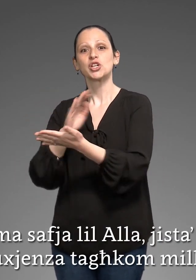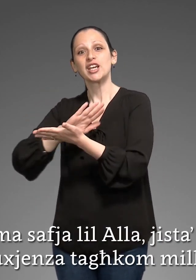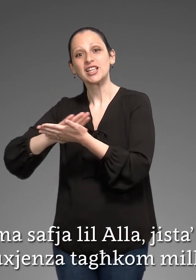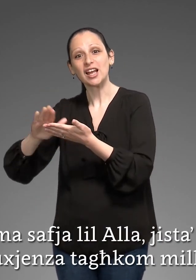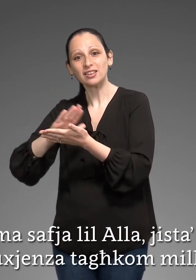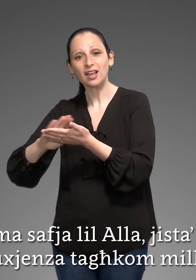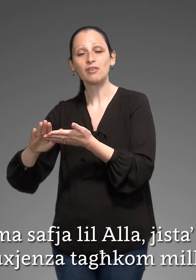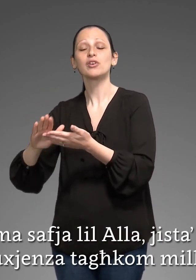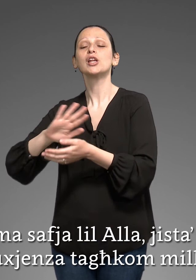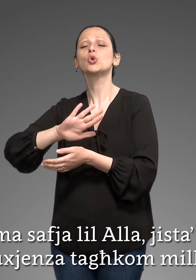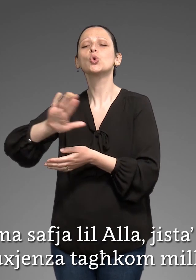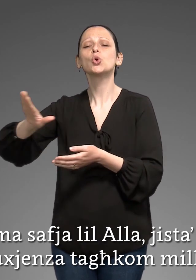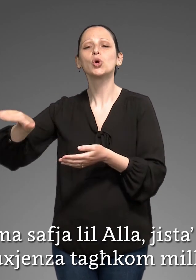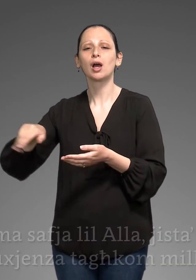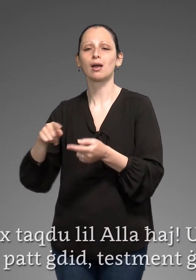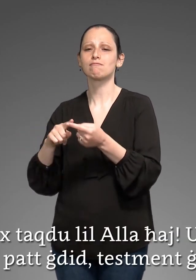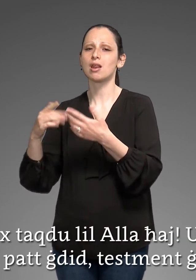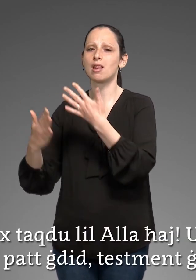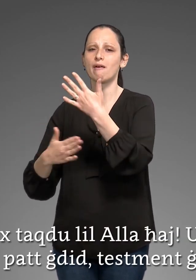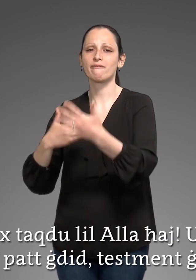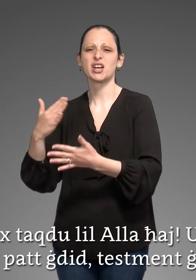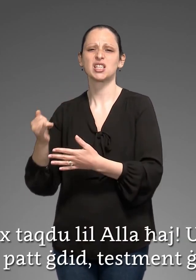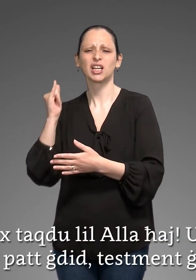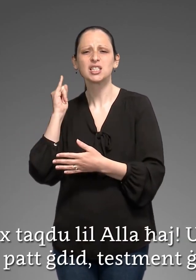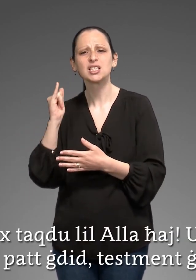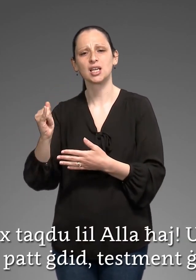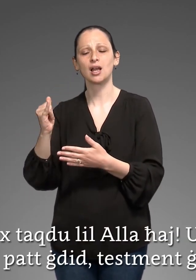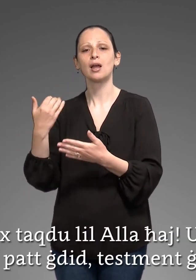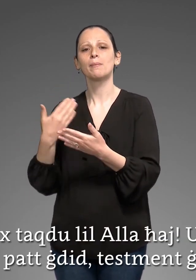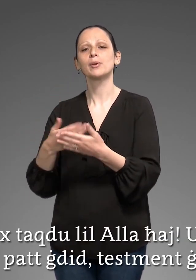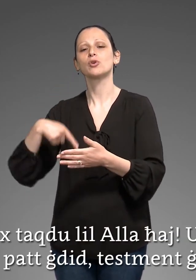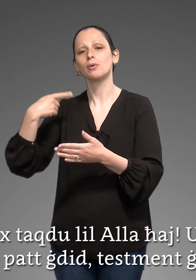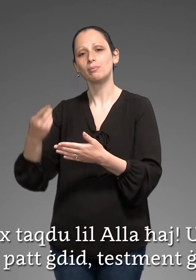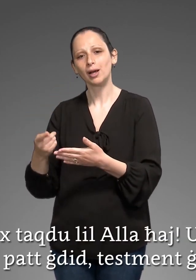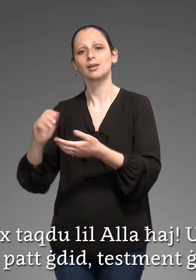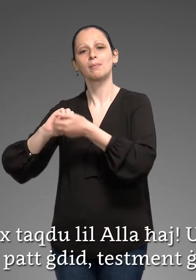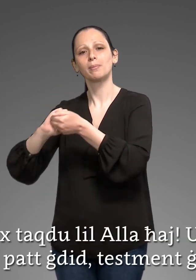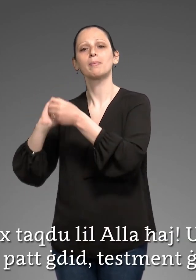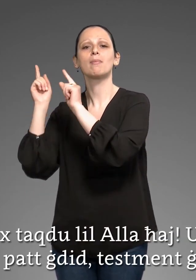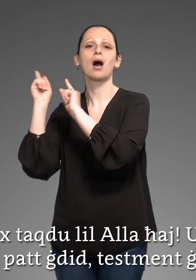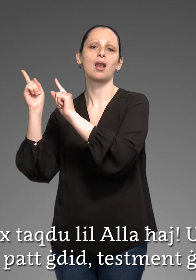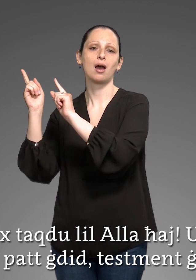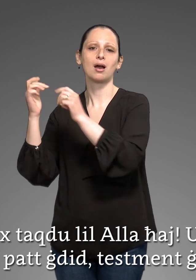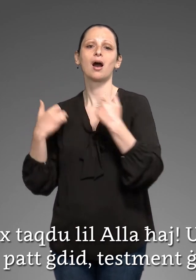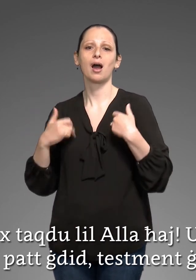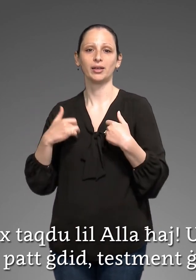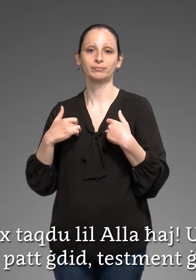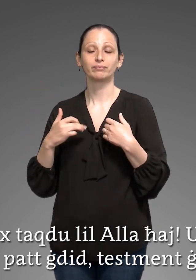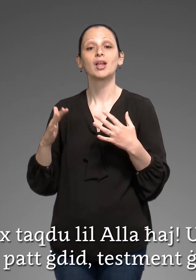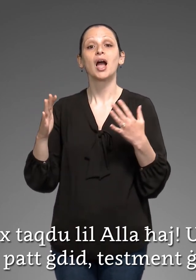-kuxċentza ta'kom Mille mil-mejjet Bix taqdu l-lalla ħaj U għalek u medjjatur